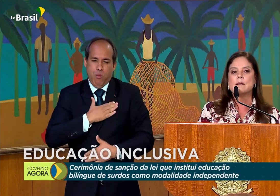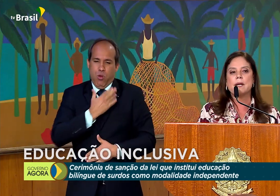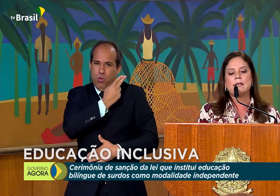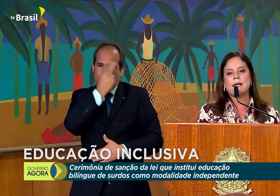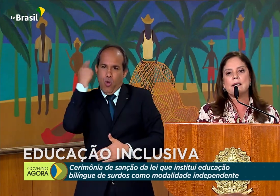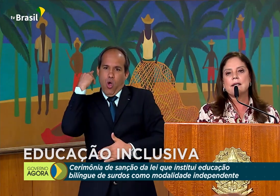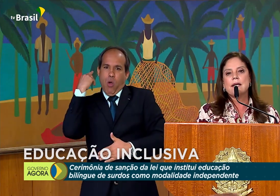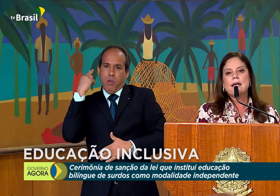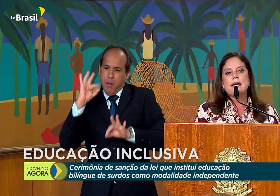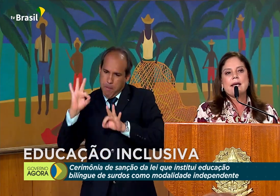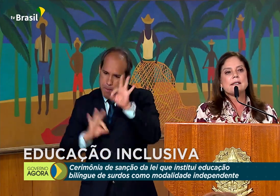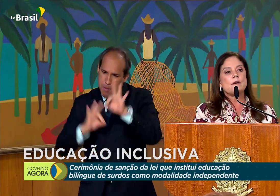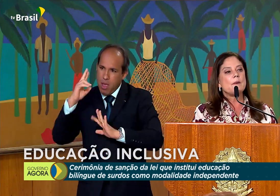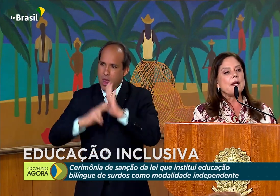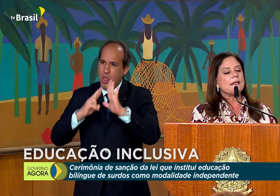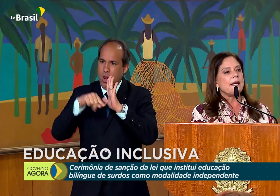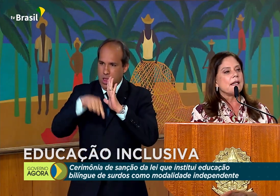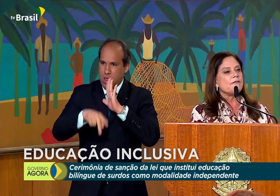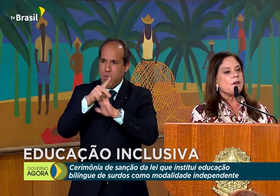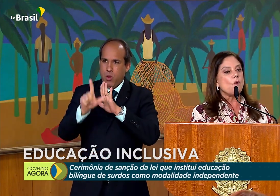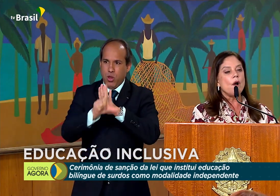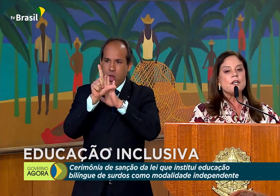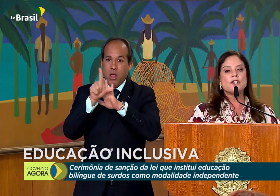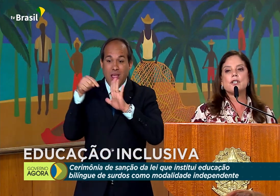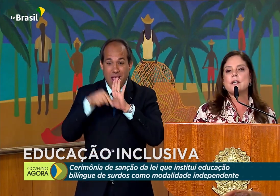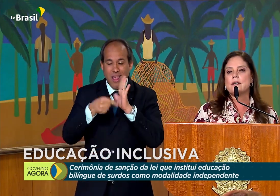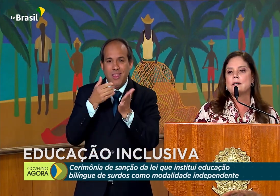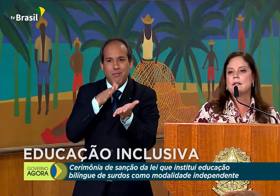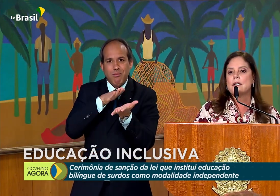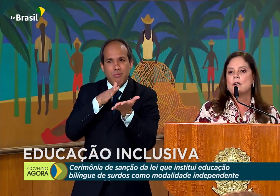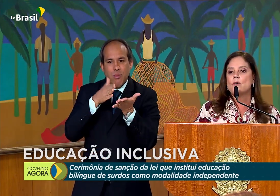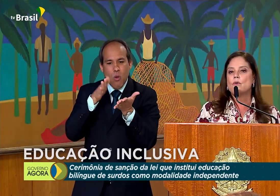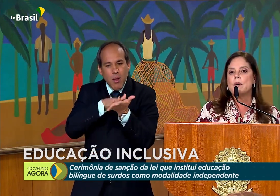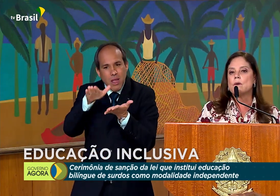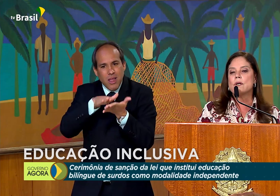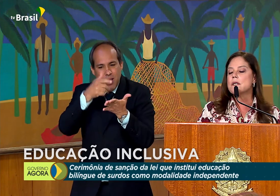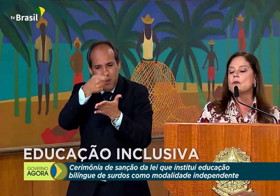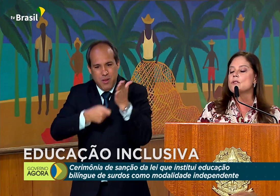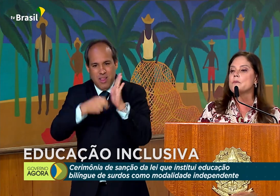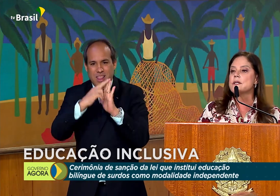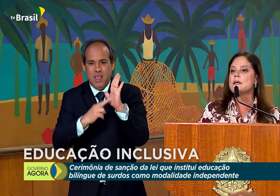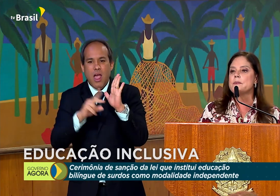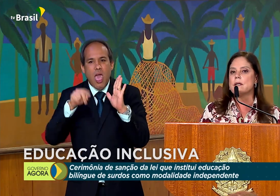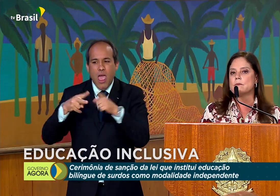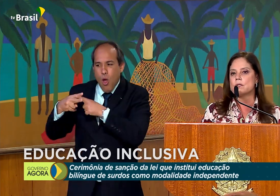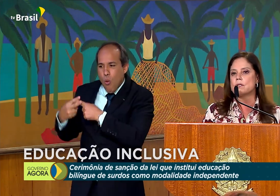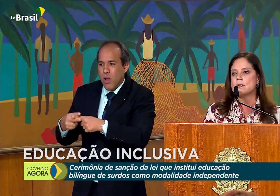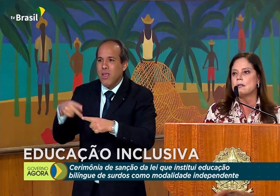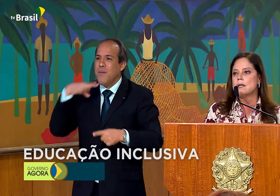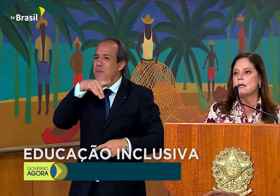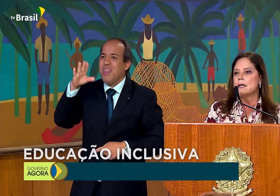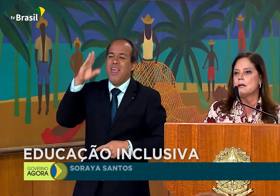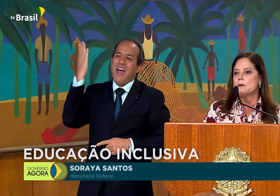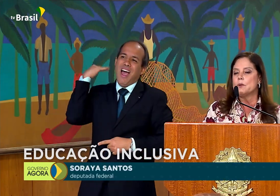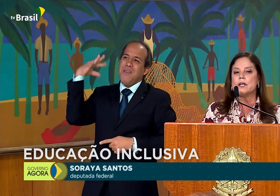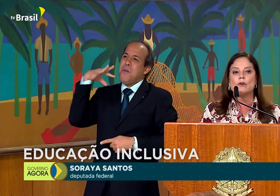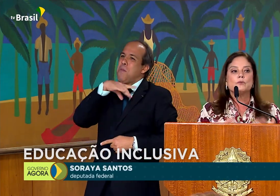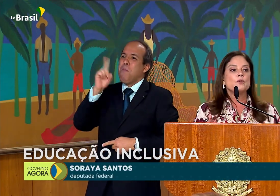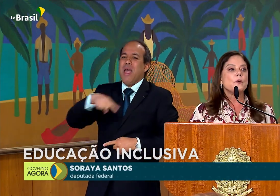dessa matéria. Essa é uma matéria que vem corrigir uma coisa que nós não percebíamos. Porque nós não